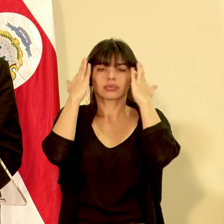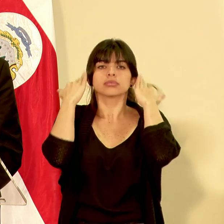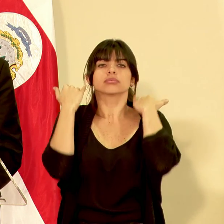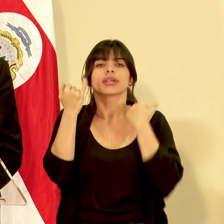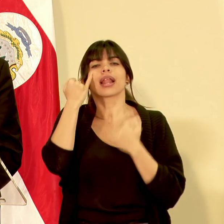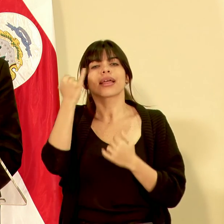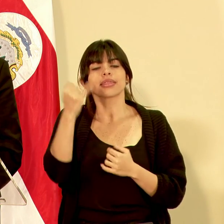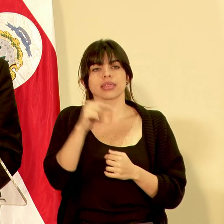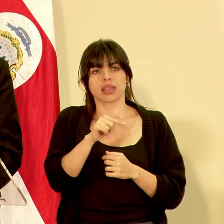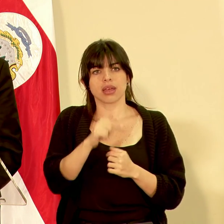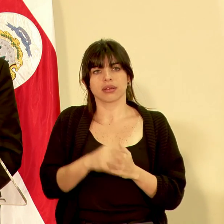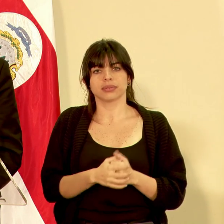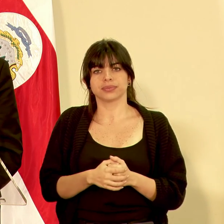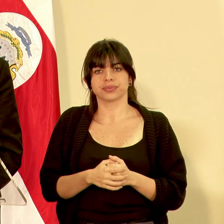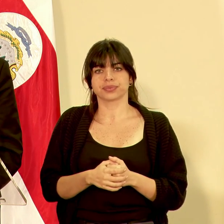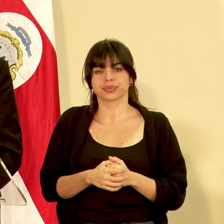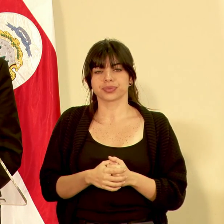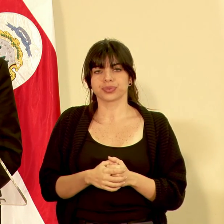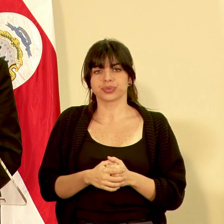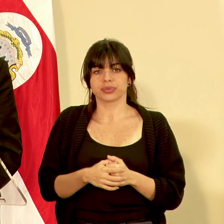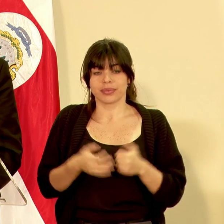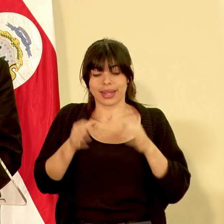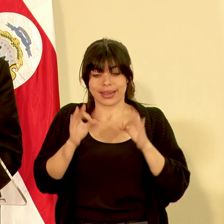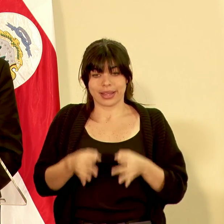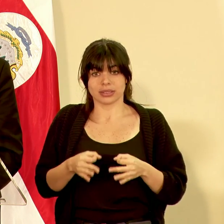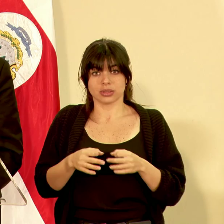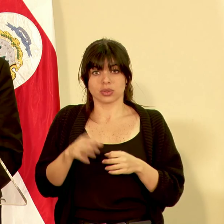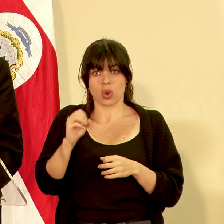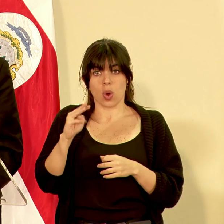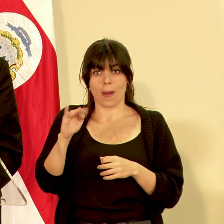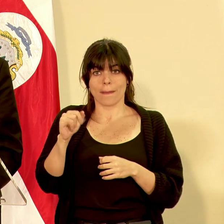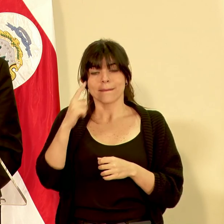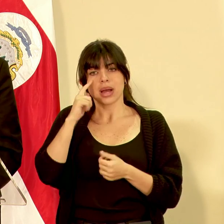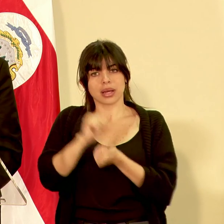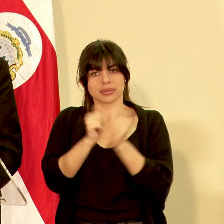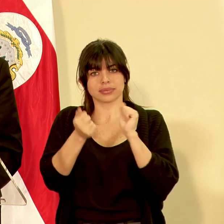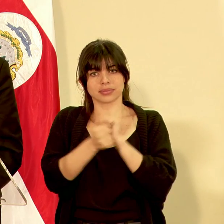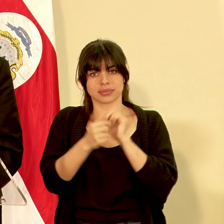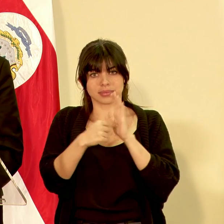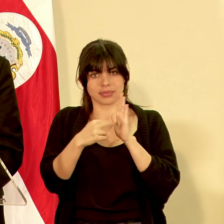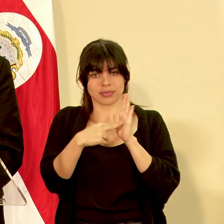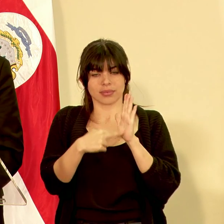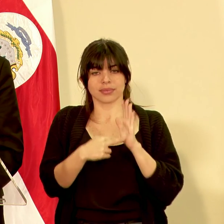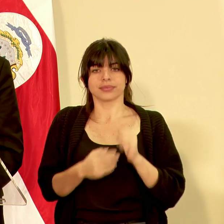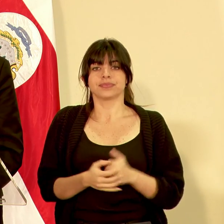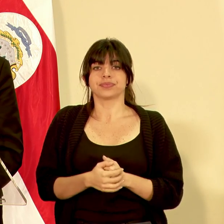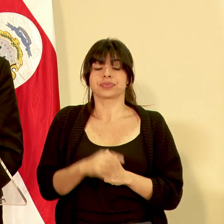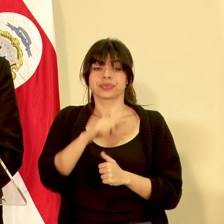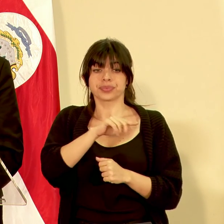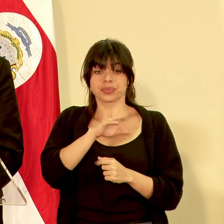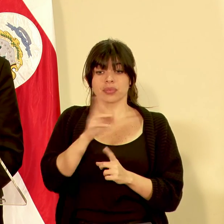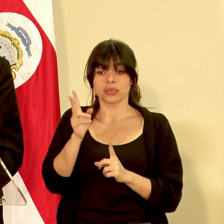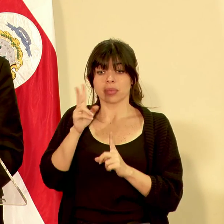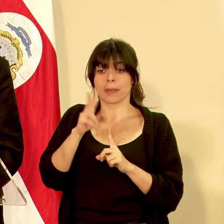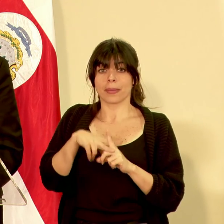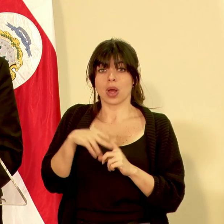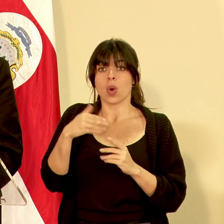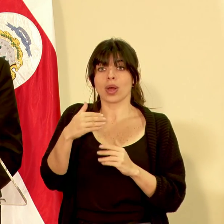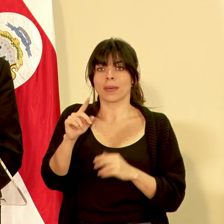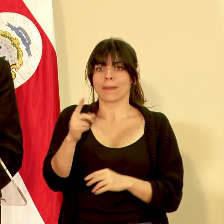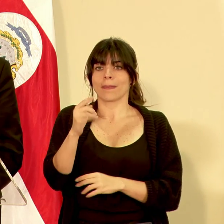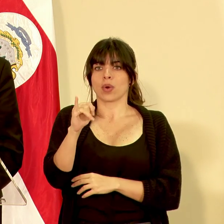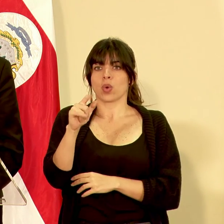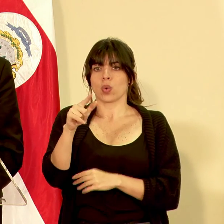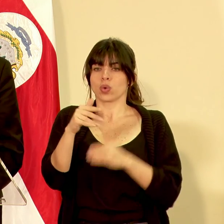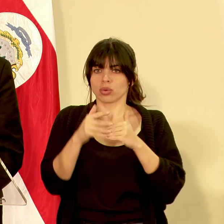espíritu de la decisión que toma la OMI de reformar la parte de la amenda eso entra a regir a partir del primero